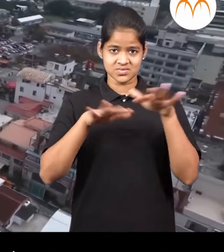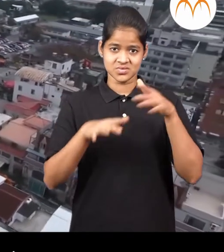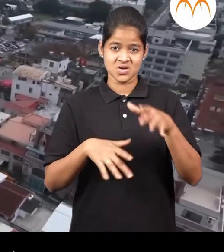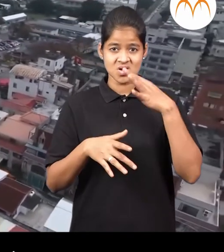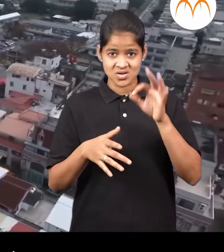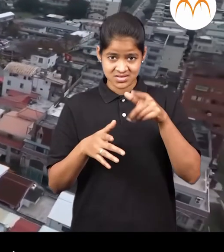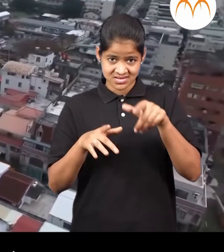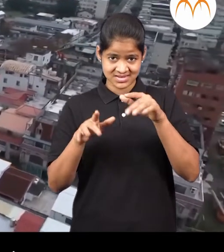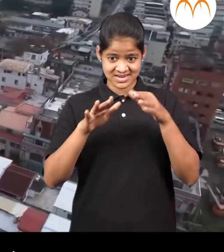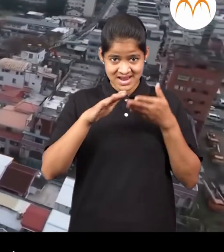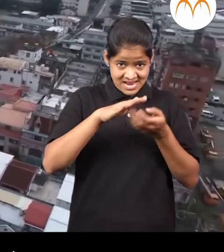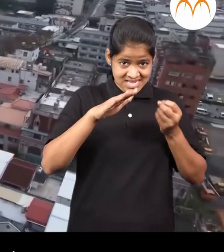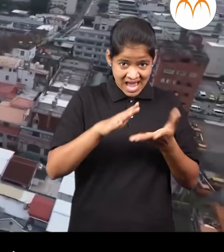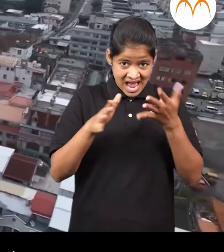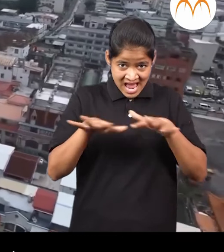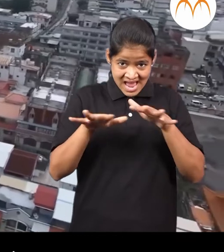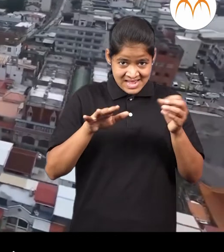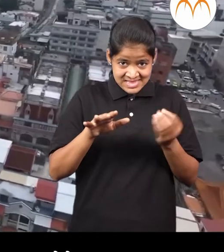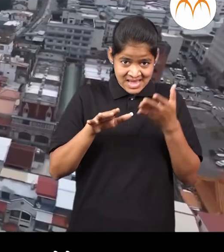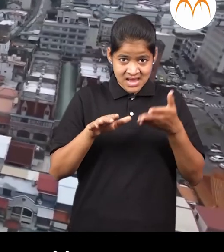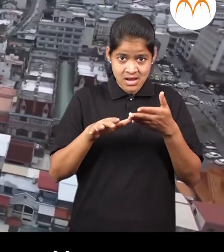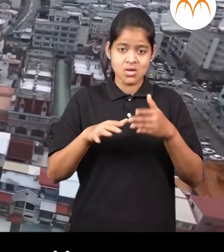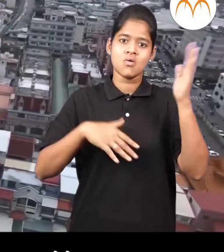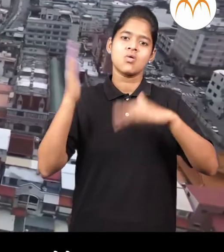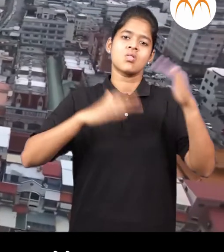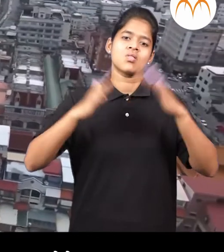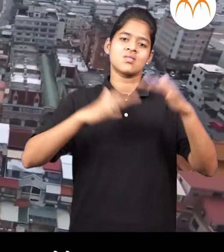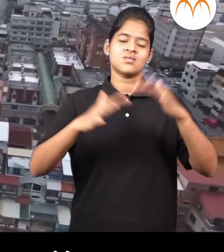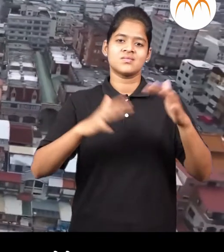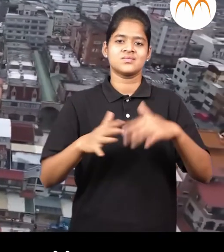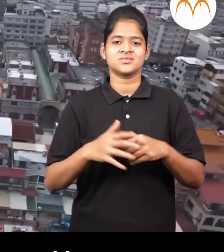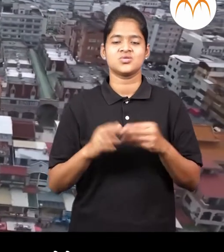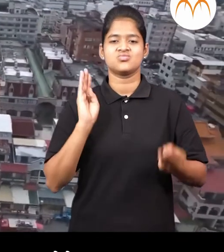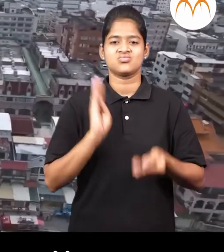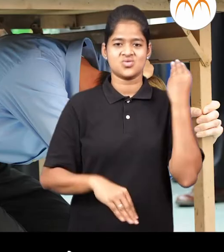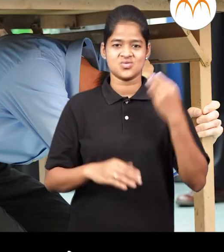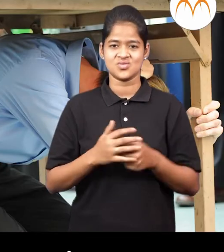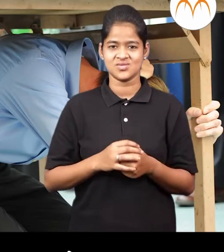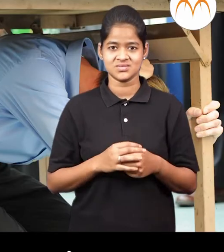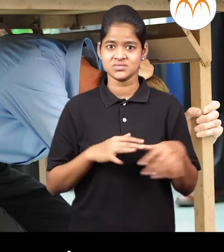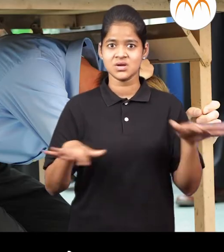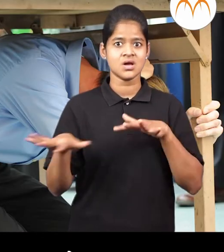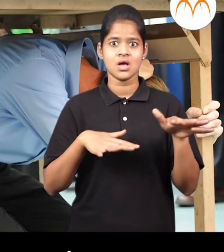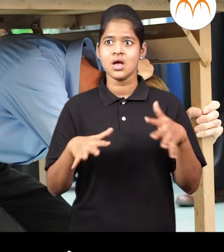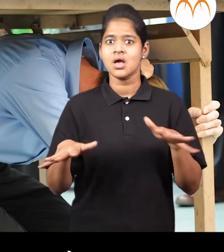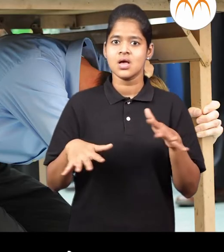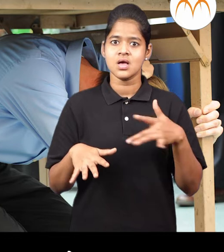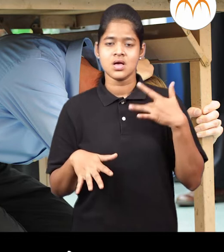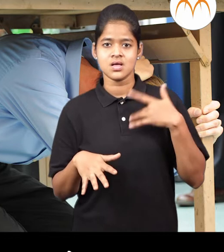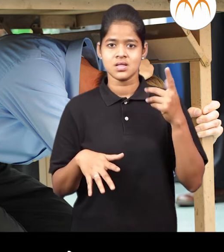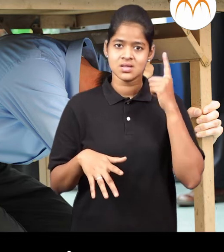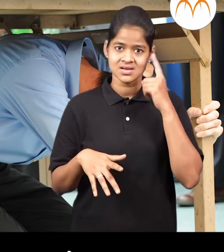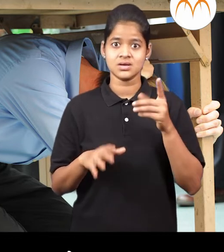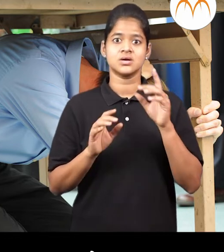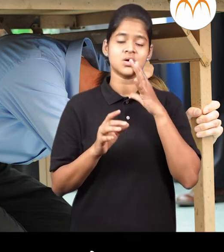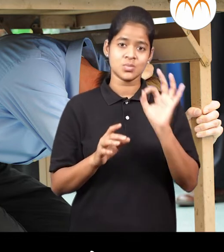मंजे जिते भुकमपाची सुर्वात जाली त्या जागे जवल नुकसान जास्त होते भुकमप होताए आसे